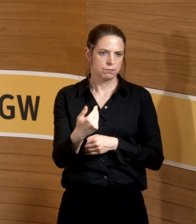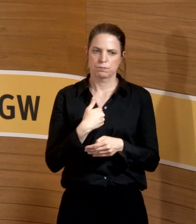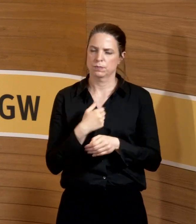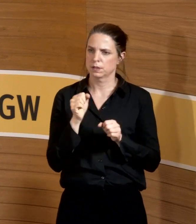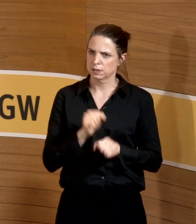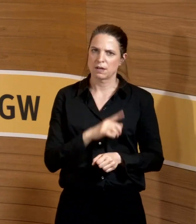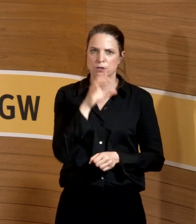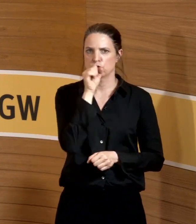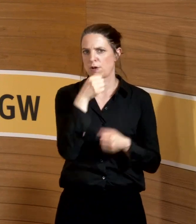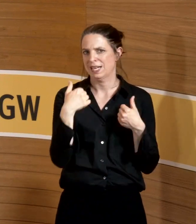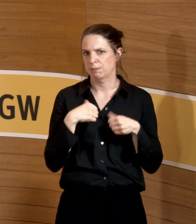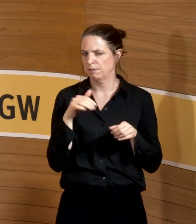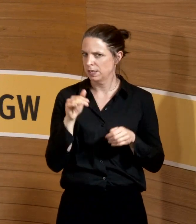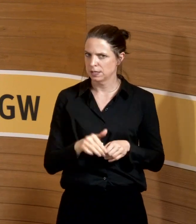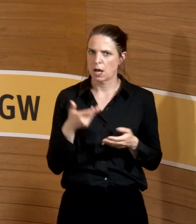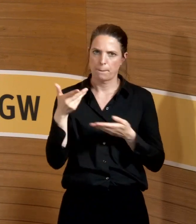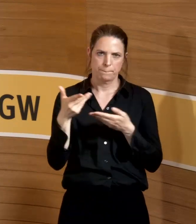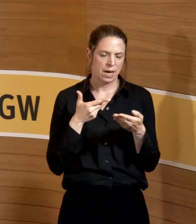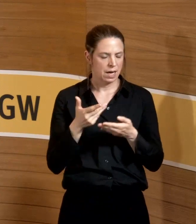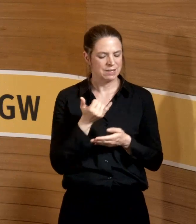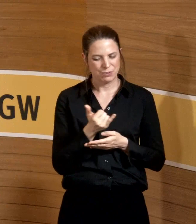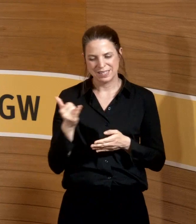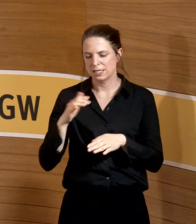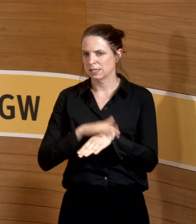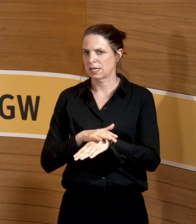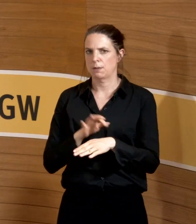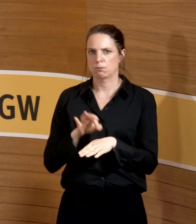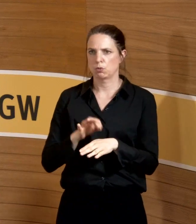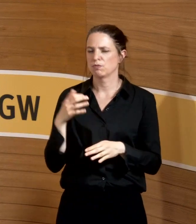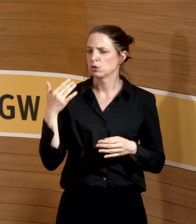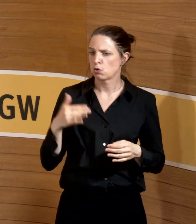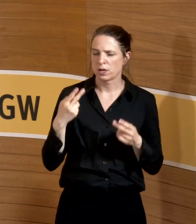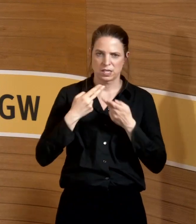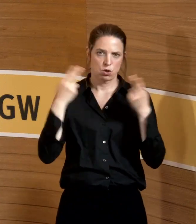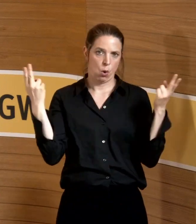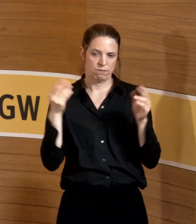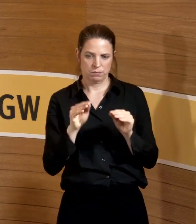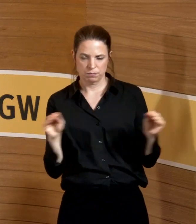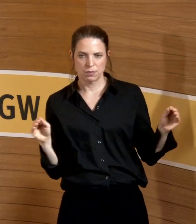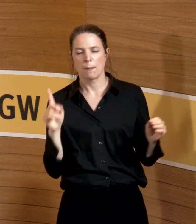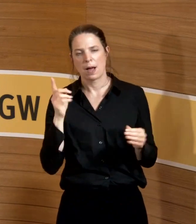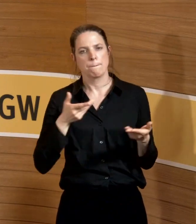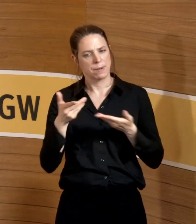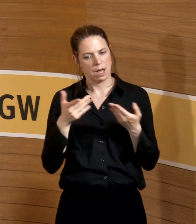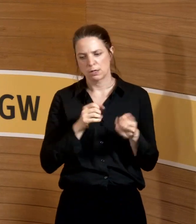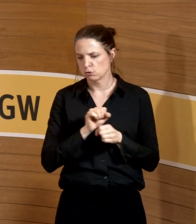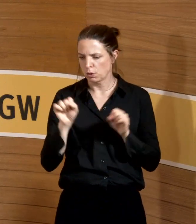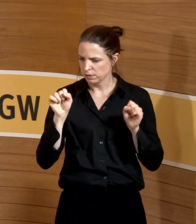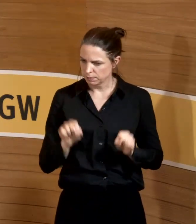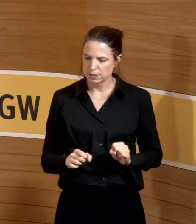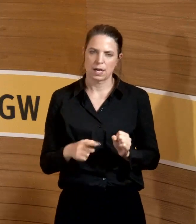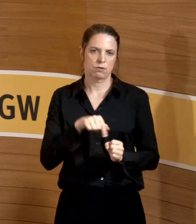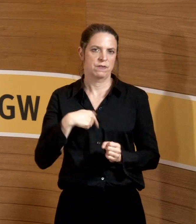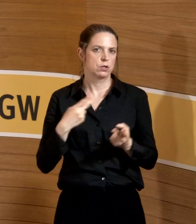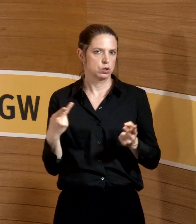Wir unterliegen der Schweigepflicht, wir beraten zu jedem Zeitpunkt, auch wenn ihr es noch nicht offenbaren wollt. Wir beraten euch zu der